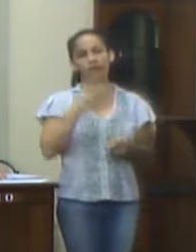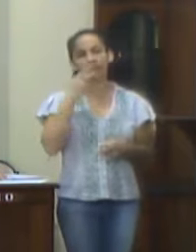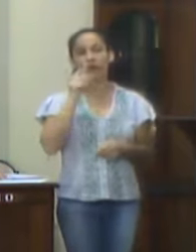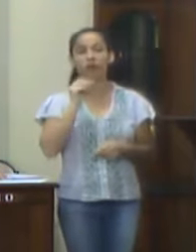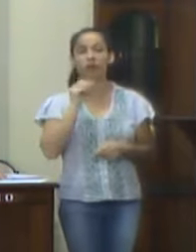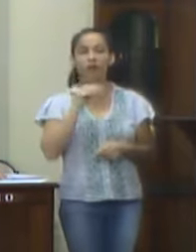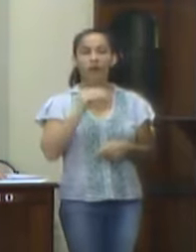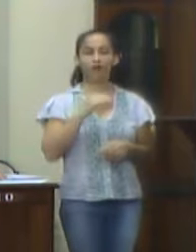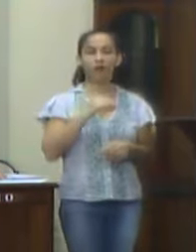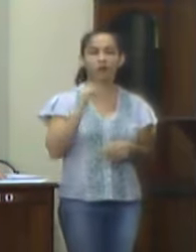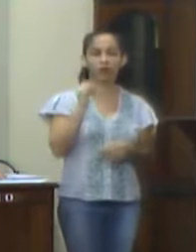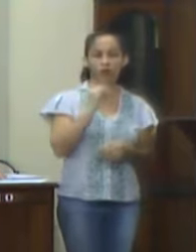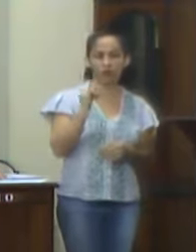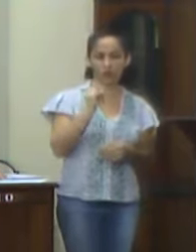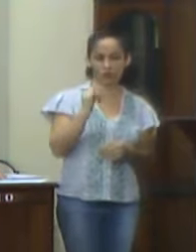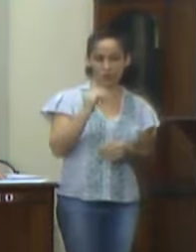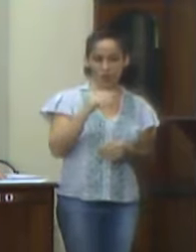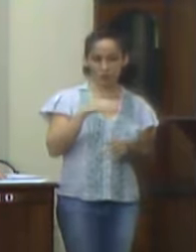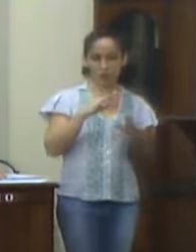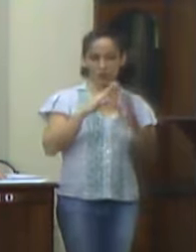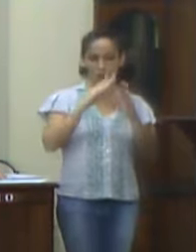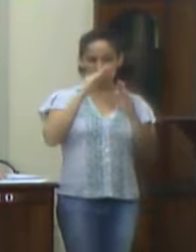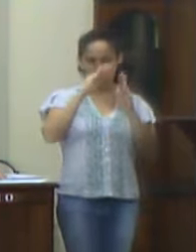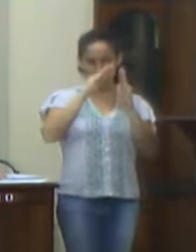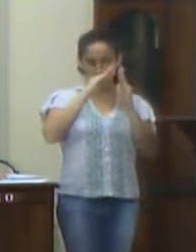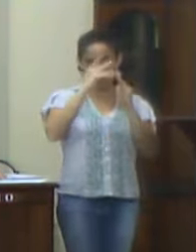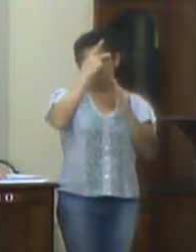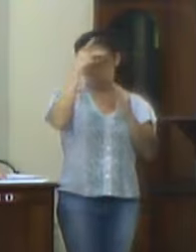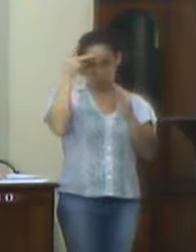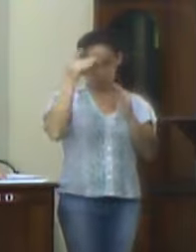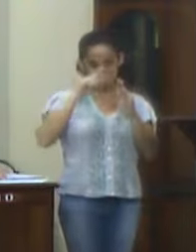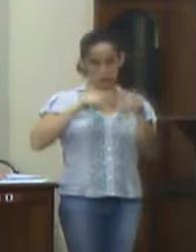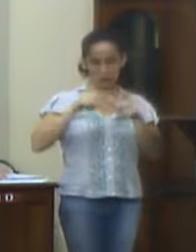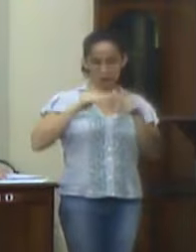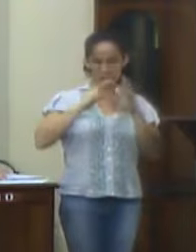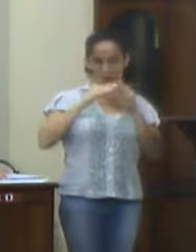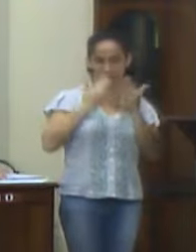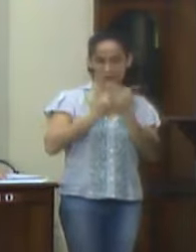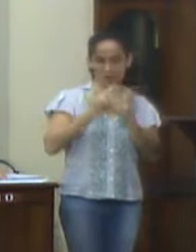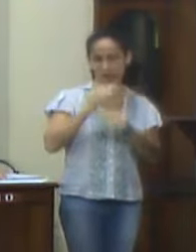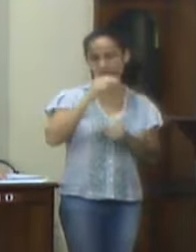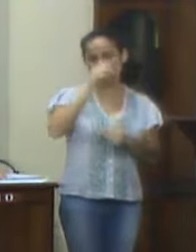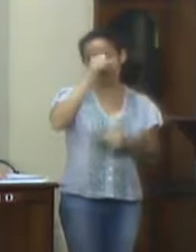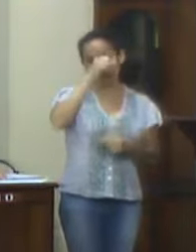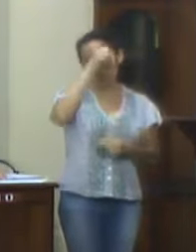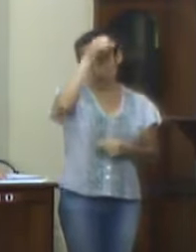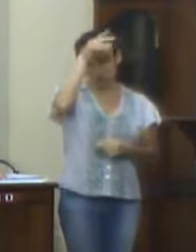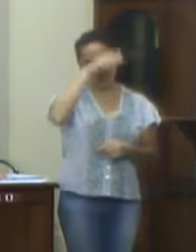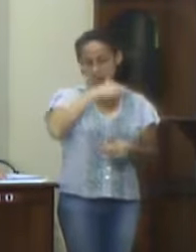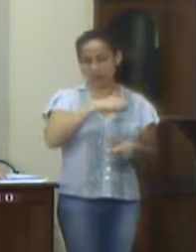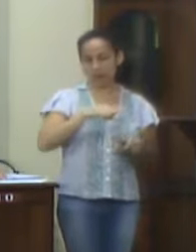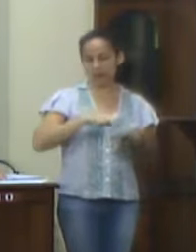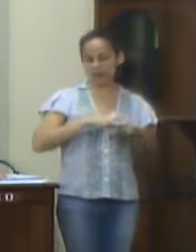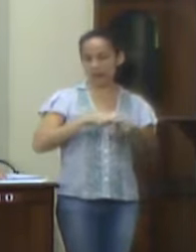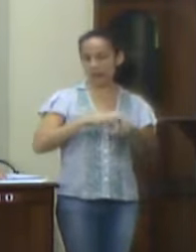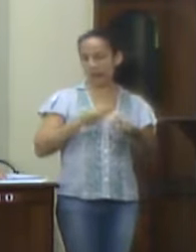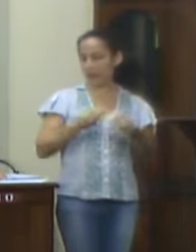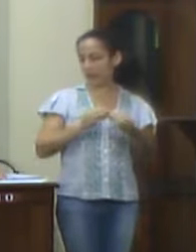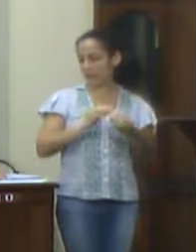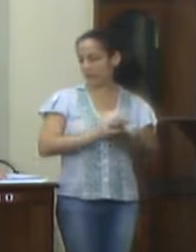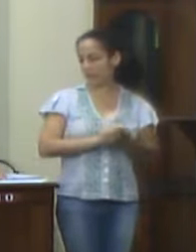anseios do Instituto de Previdência Social, dos servidores públicos de Valença, para adequação do plano ao orçamento de 2019,